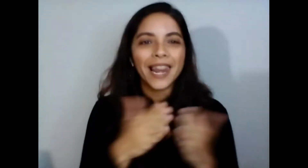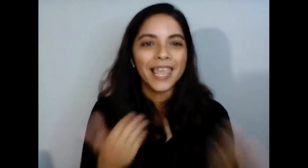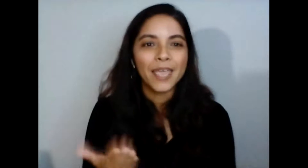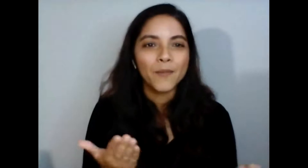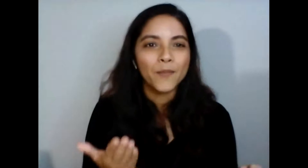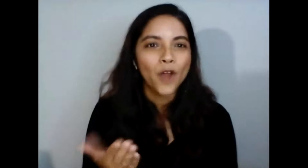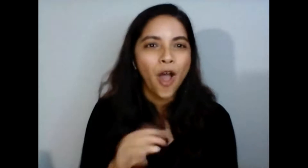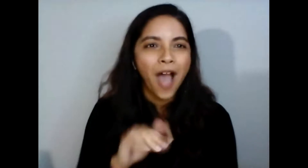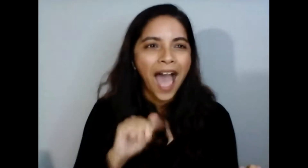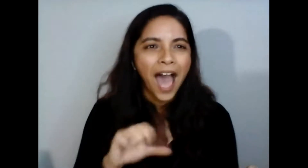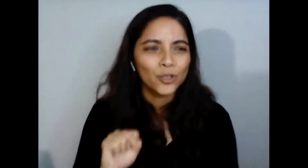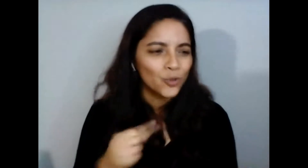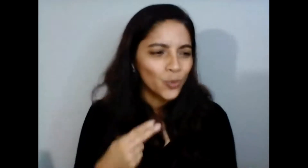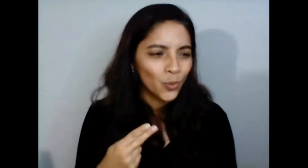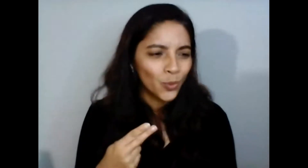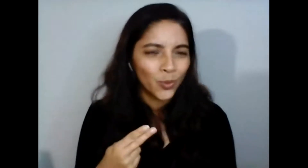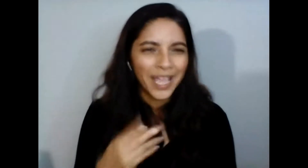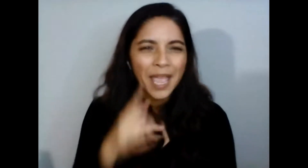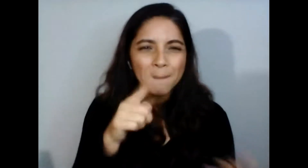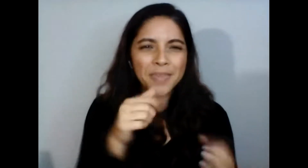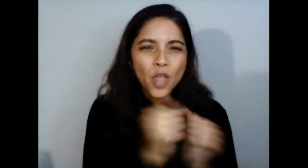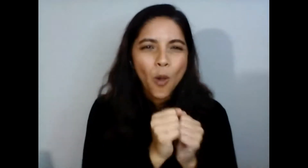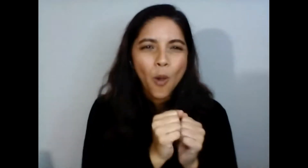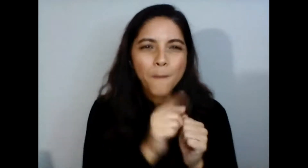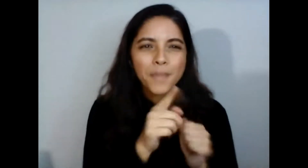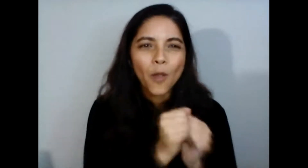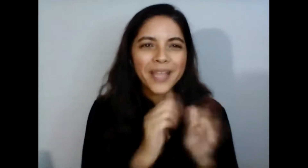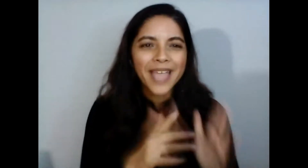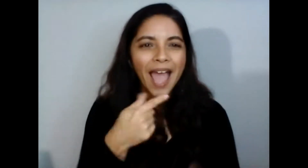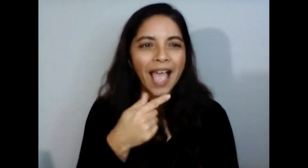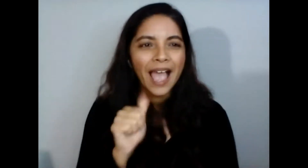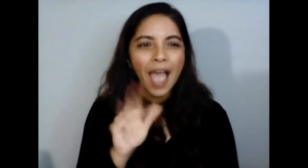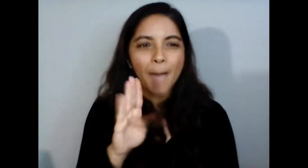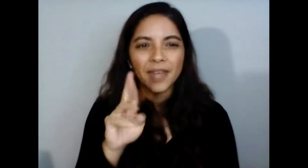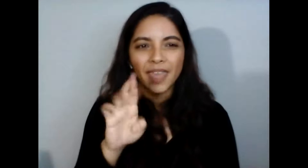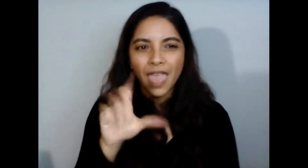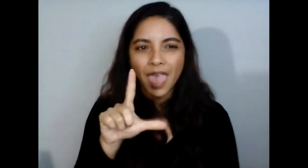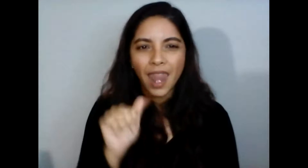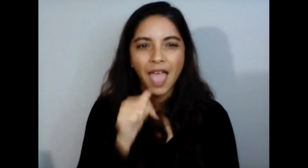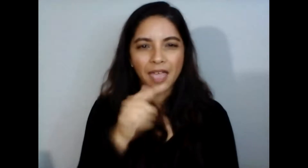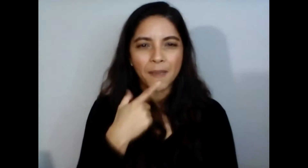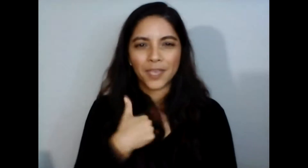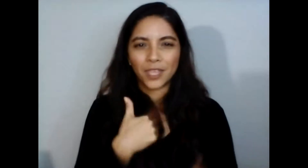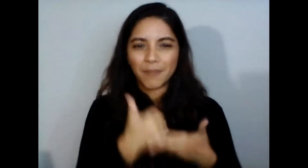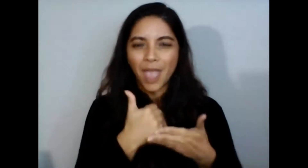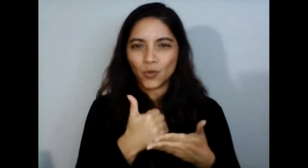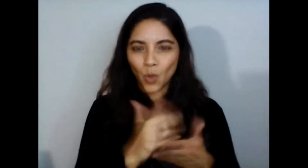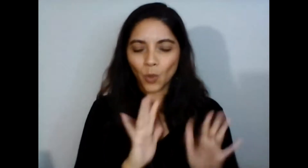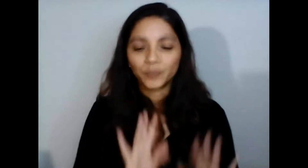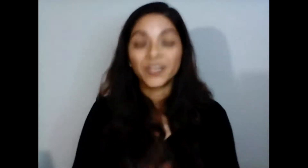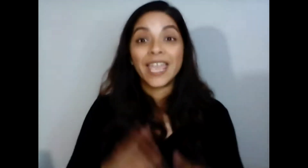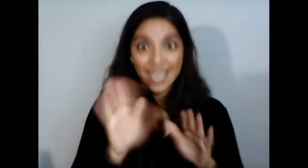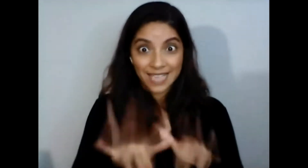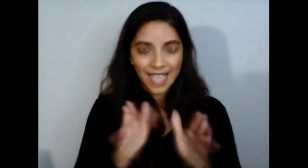mi compañera Gabriela que está por aquí también y yo llevé el primero